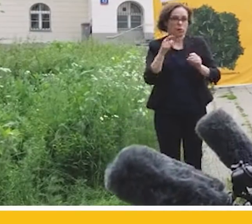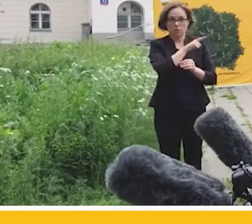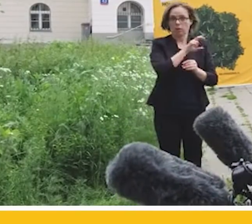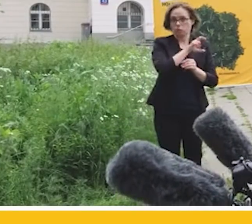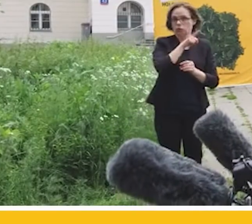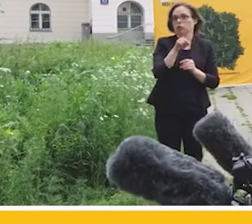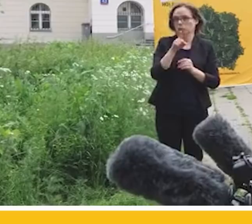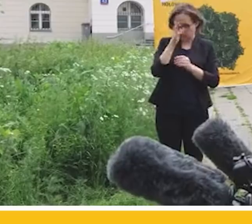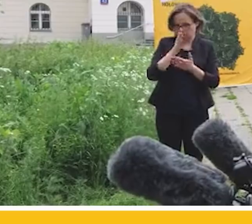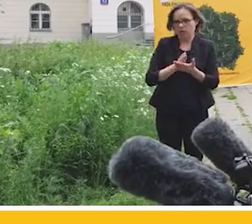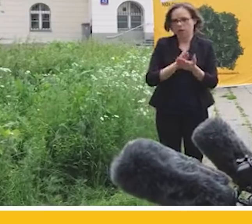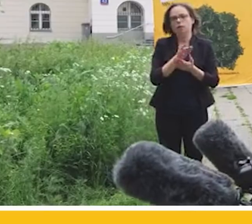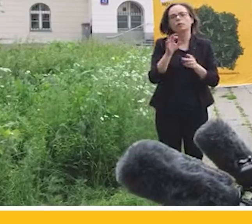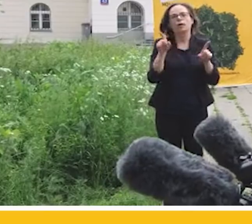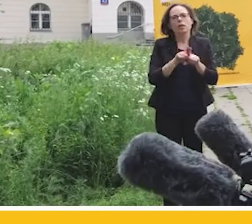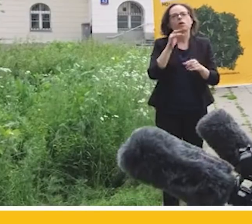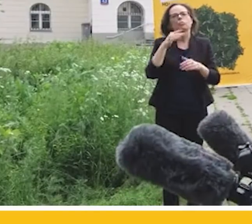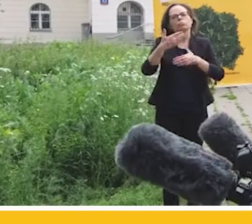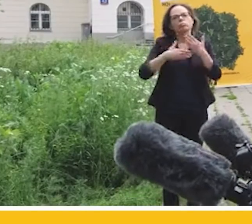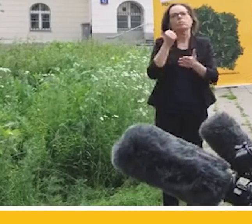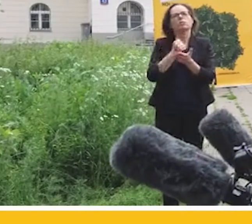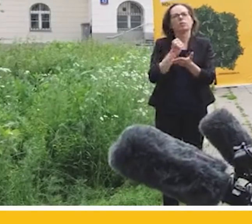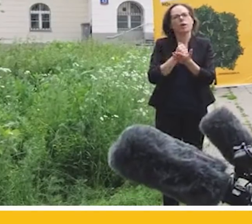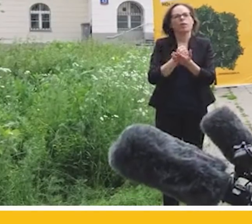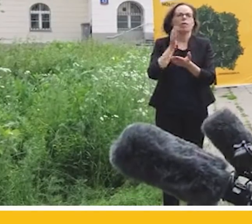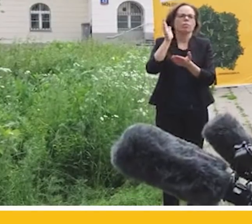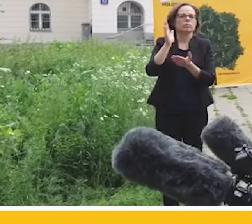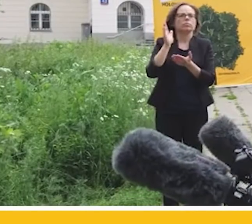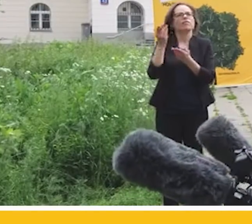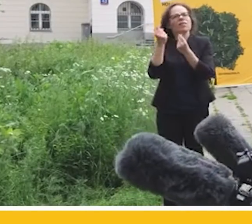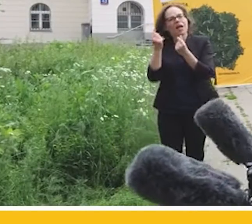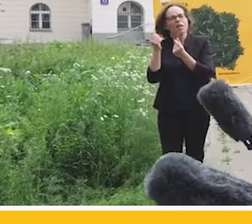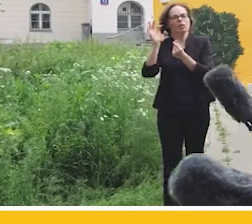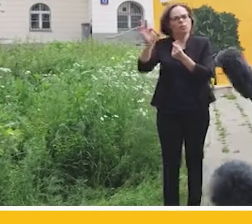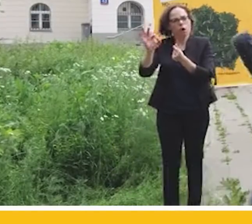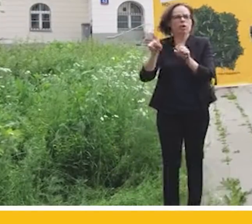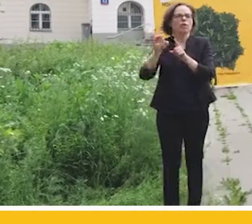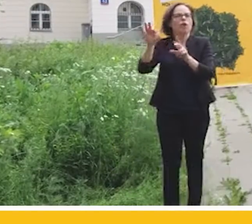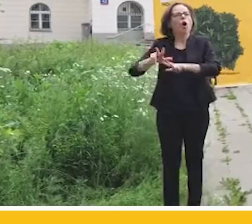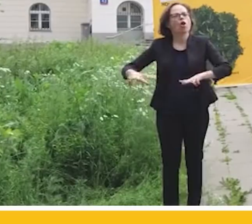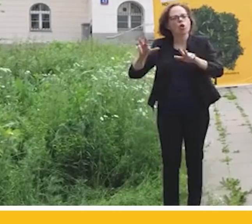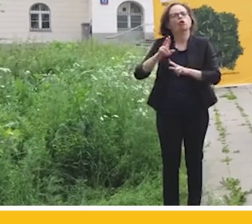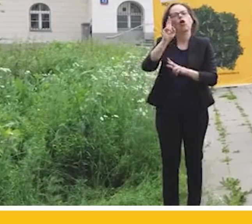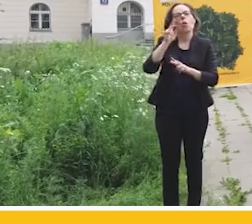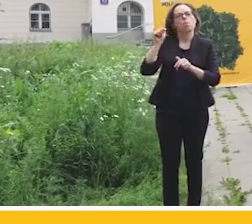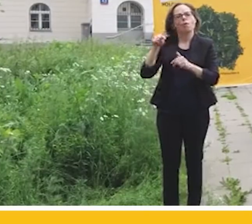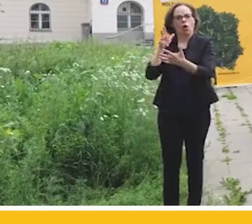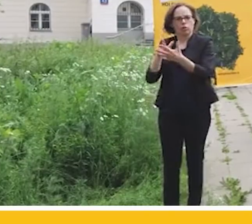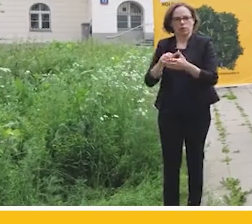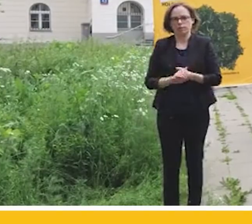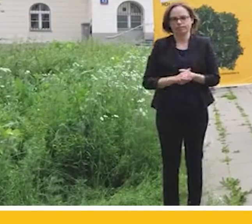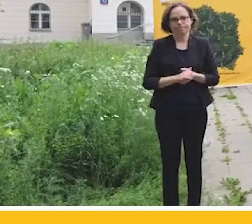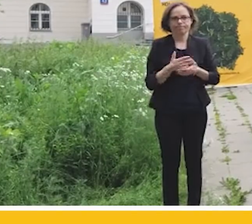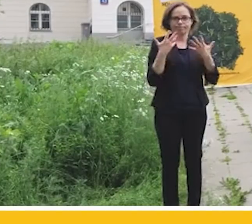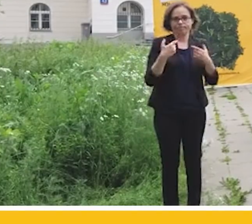powinien go rozliczać? Co się wydarzy, jeżeli chodzi o transparentność finansów jego i jego rodziny? Wielokrotnie to też mówiłem, że w każdej normalnej